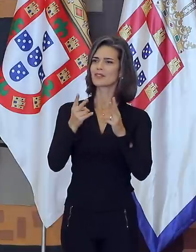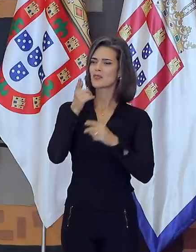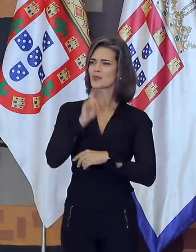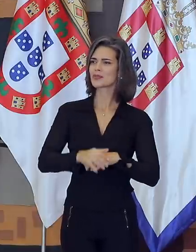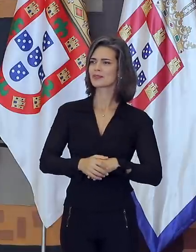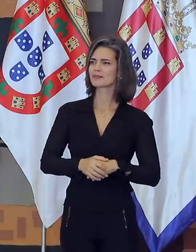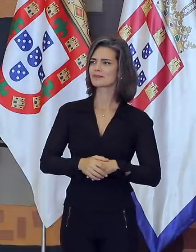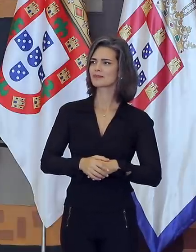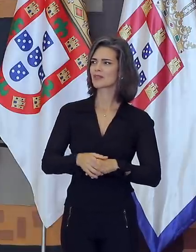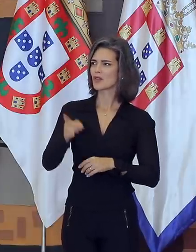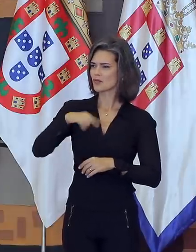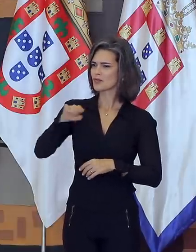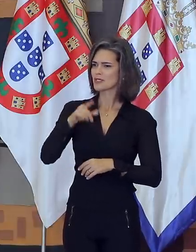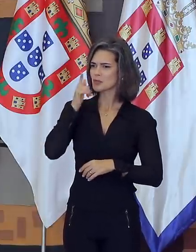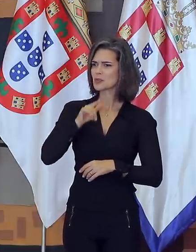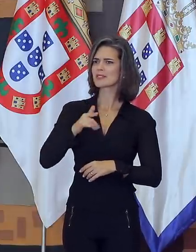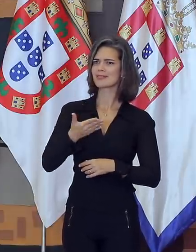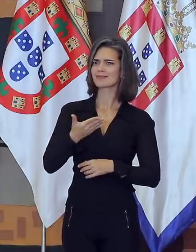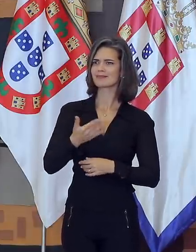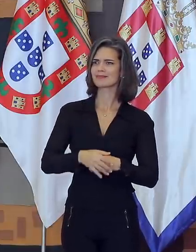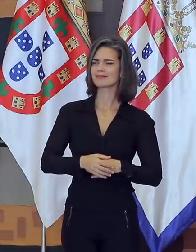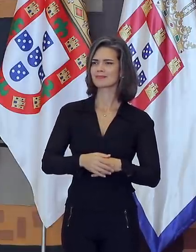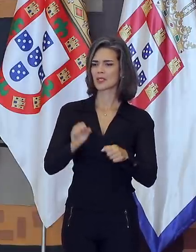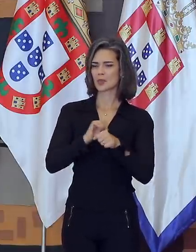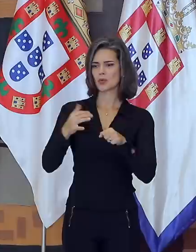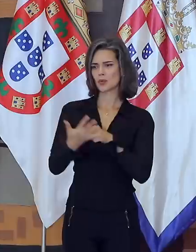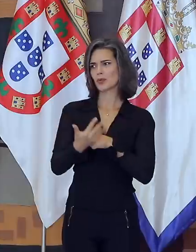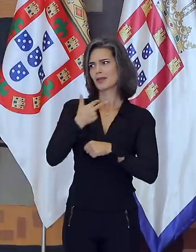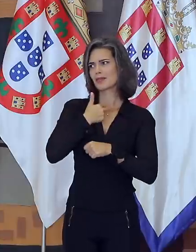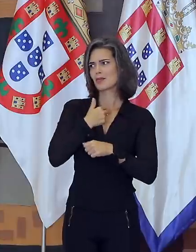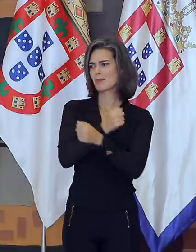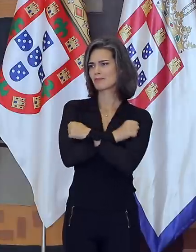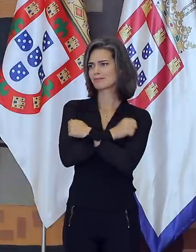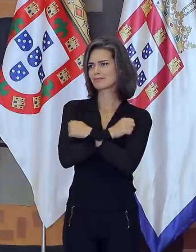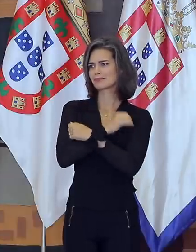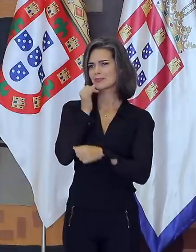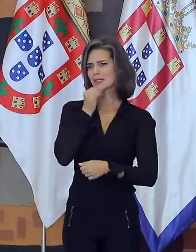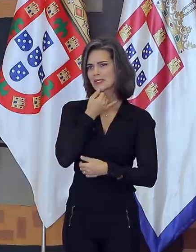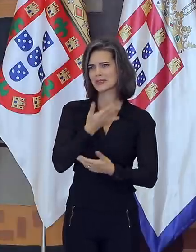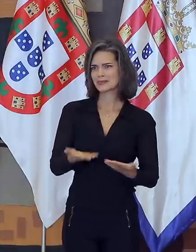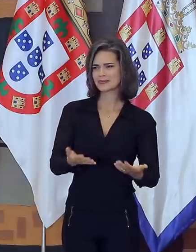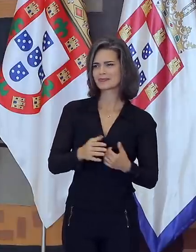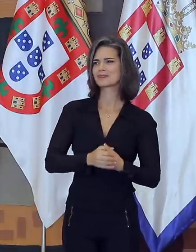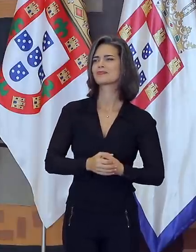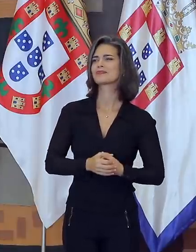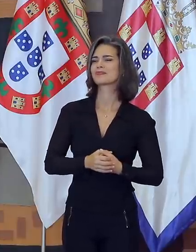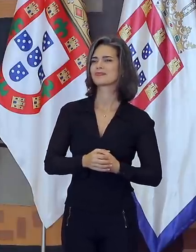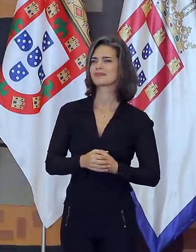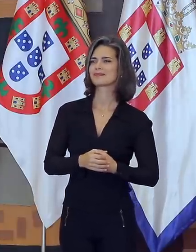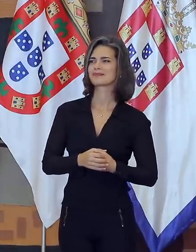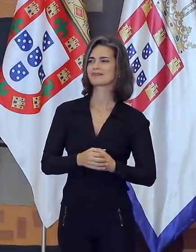público de que deram prova. E lamento que, por conta da pandemia, eu não possa dar um abraço em cada um de vocês aqui, terminada essa cerimônia.